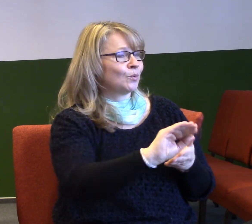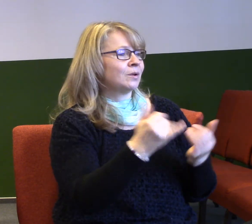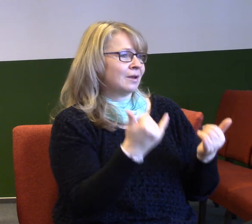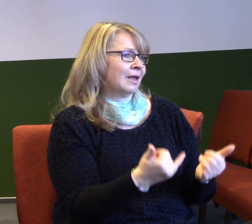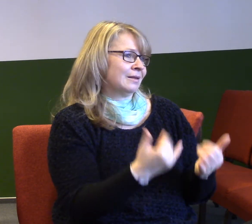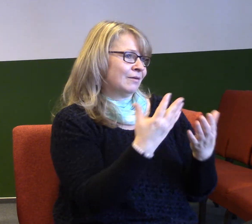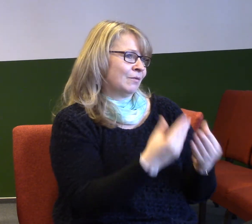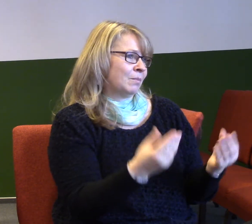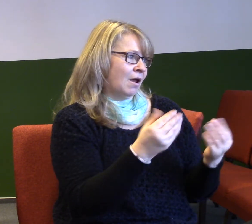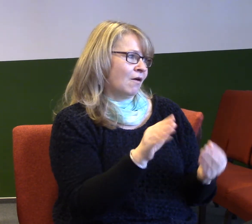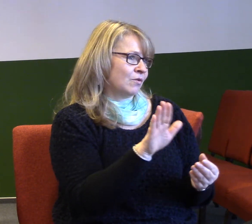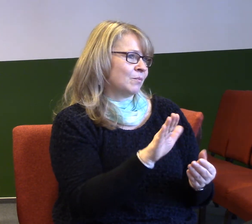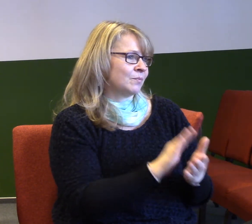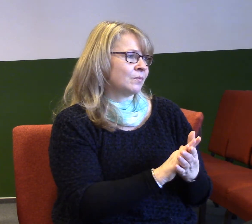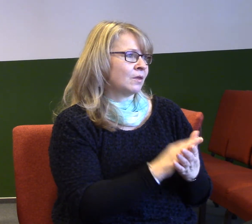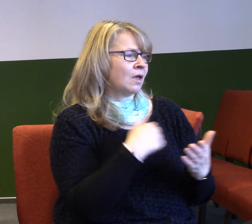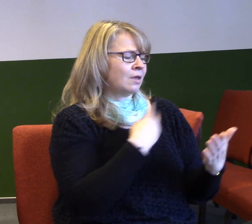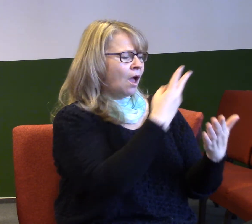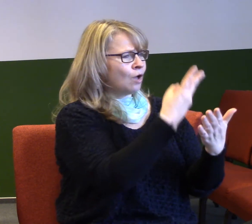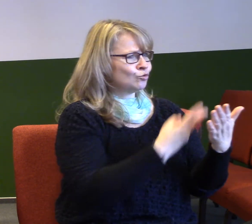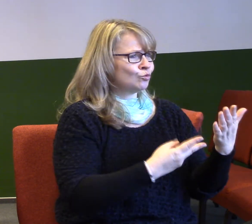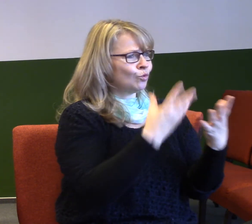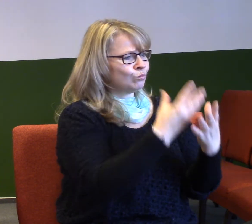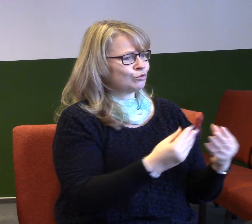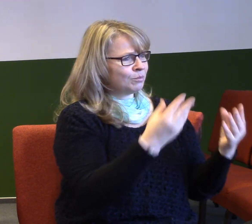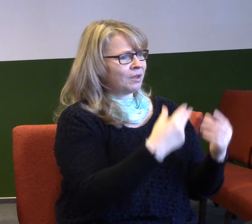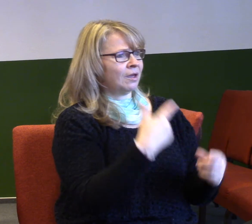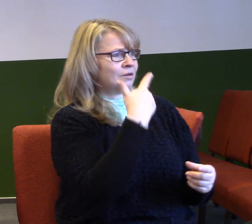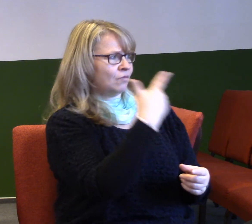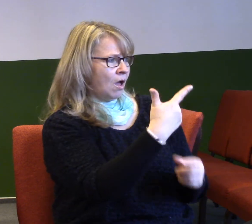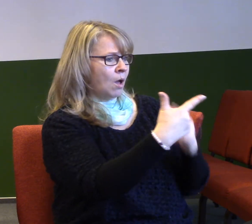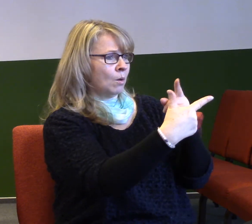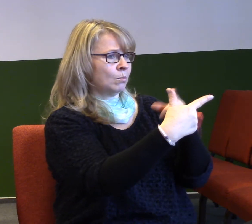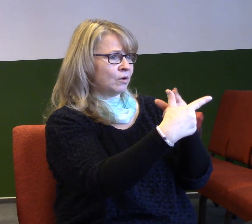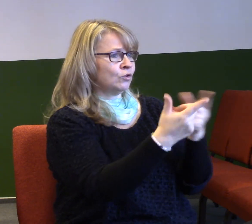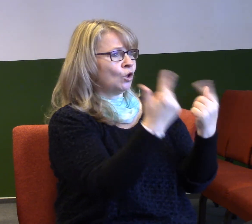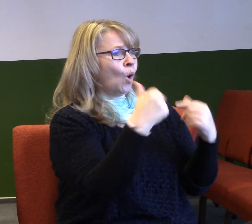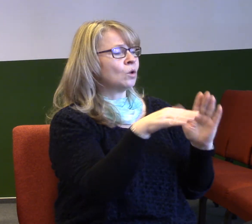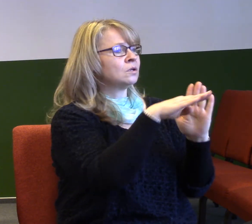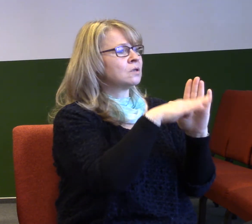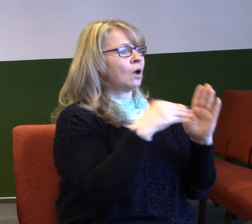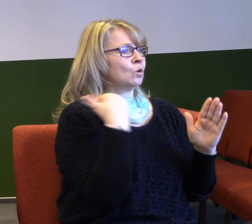Budu číst dva příběhy, jeden ze starého a jeden z nového zákona. Abych vám ukázal, že